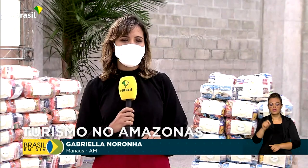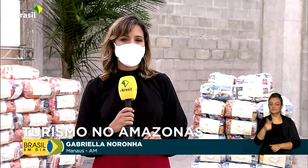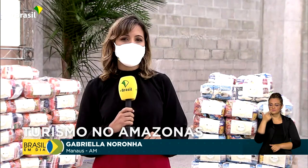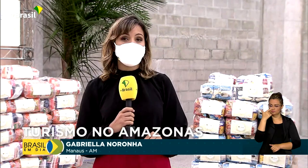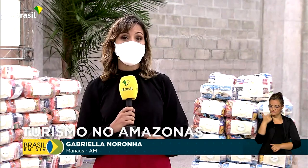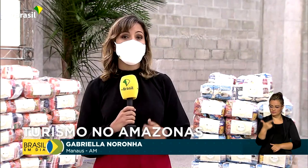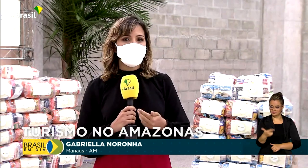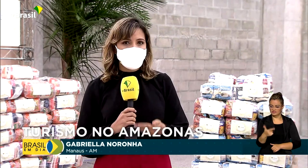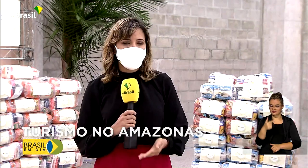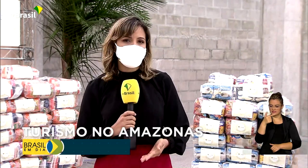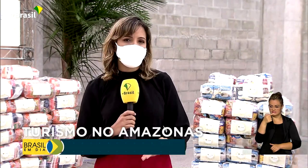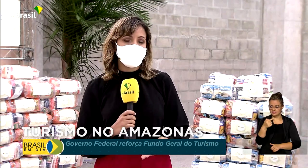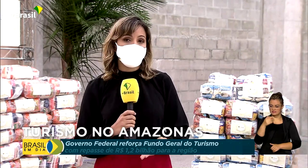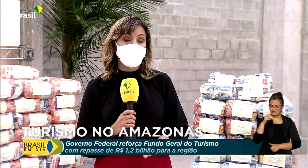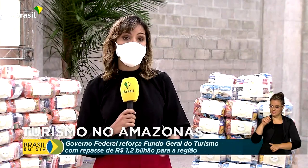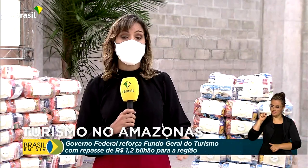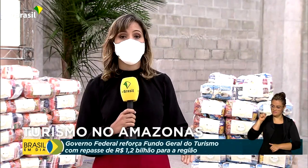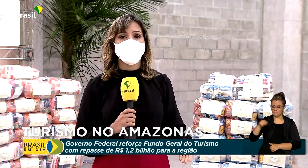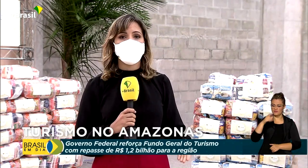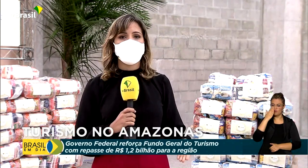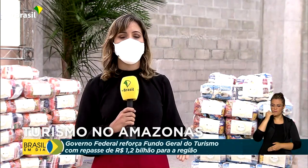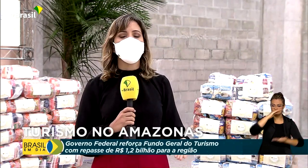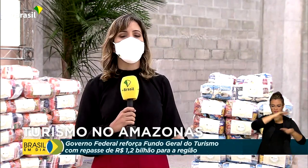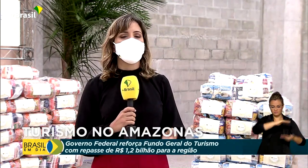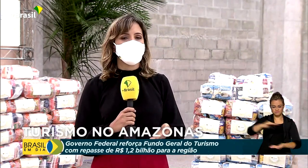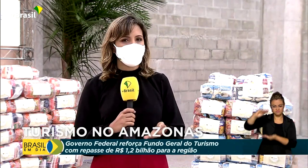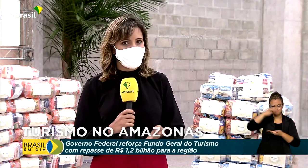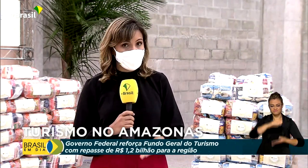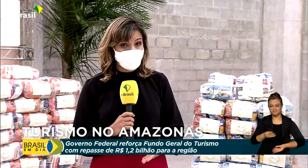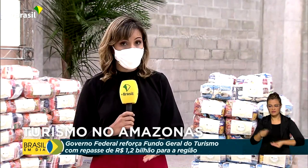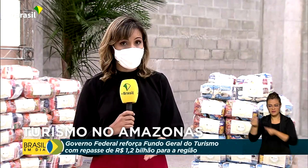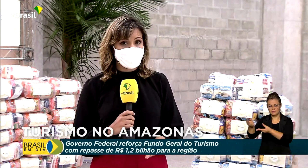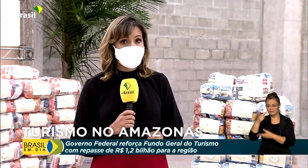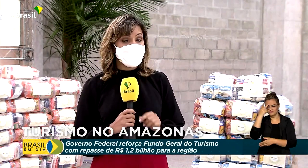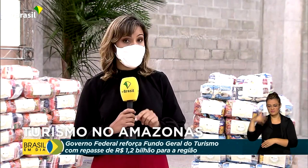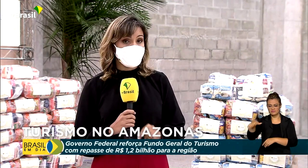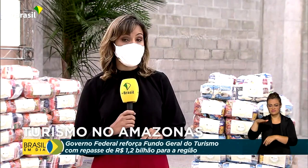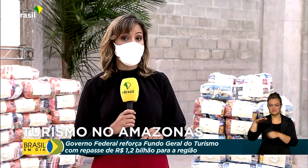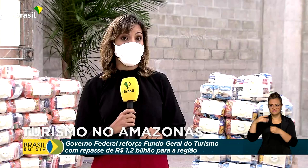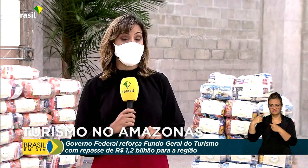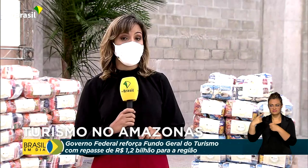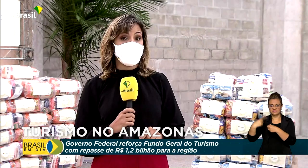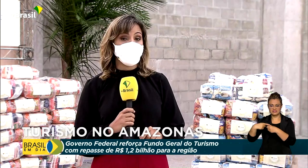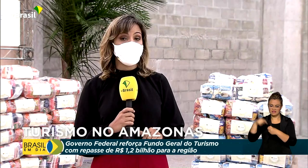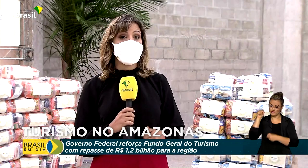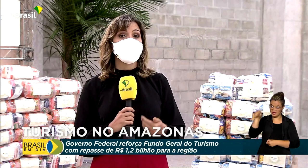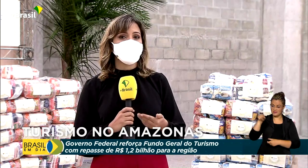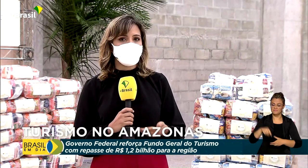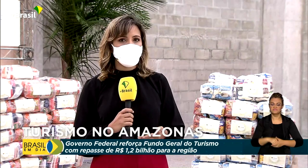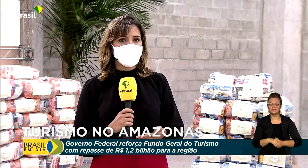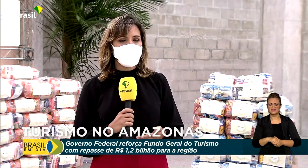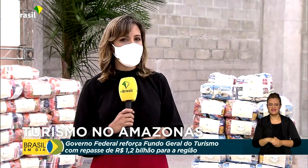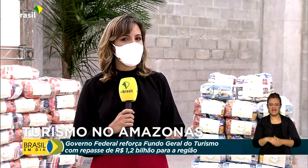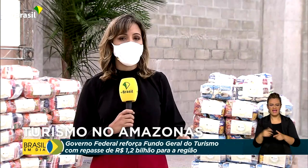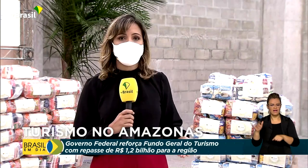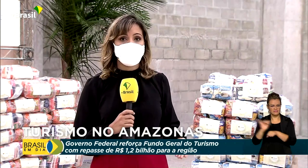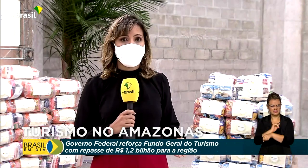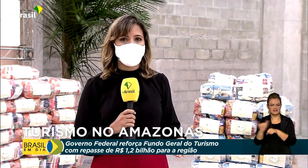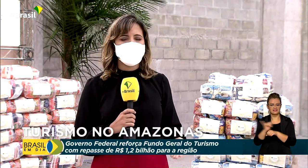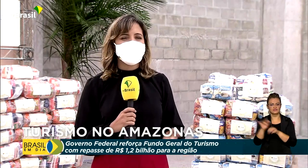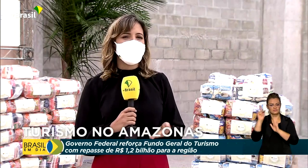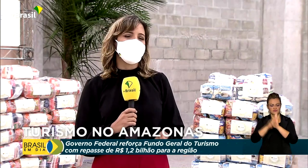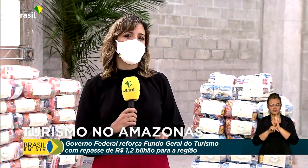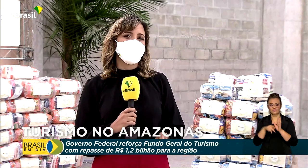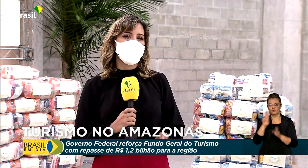270 mil cestas de alimentos para a população do Amazonas. A ação faz parte da iniciativa Brasil